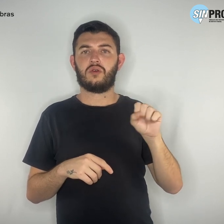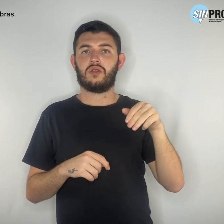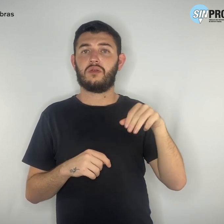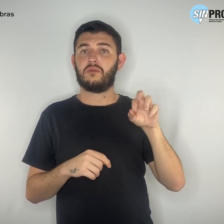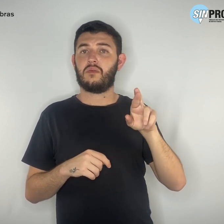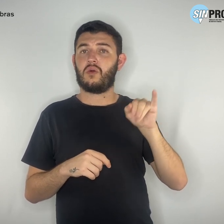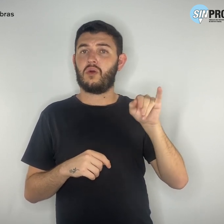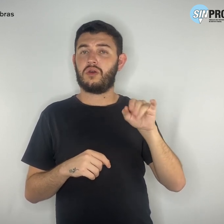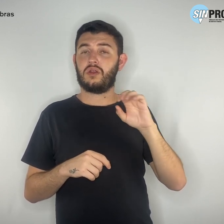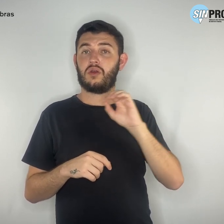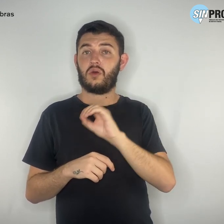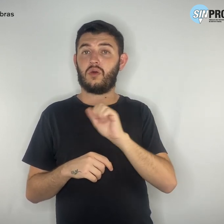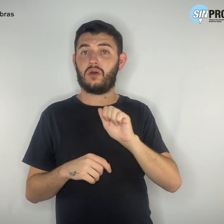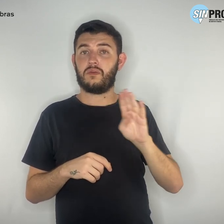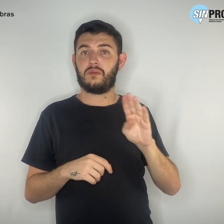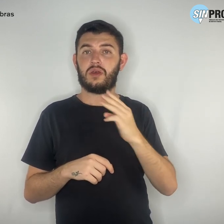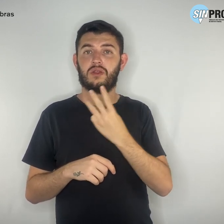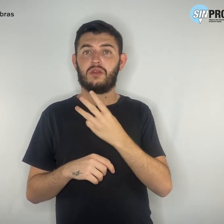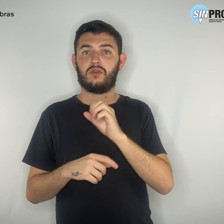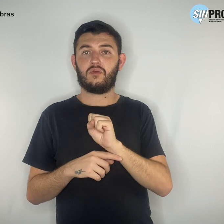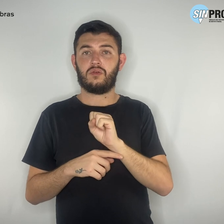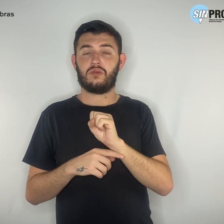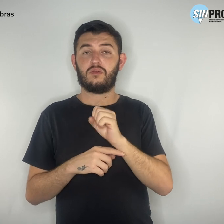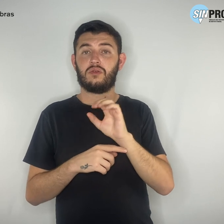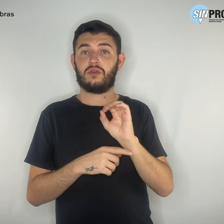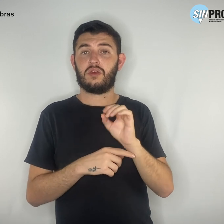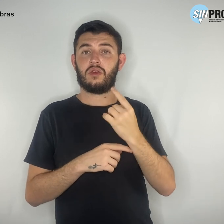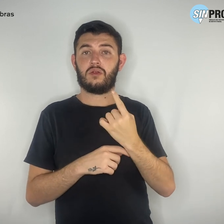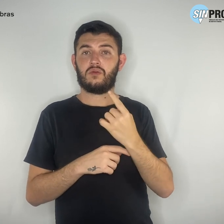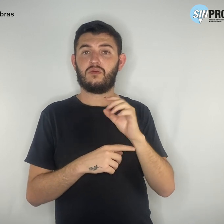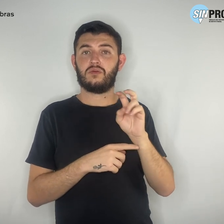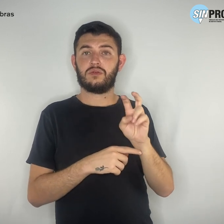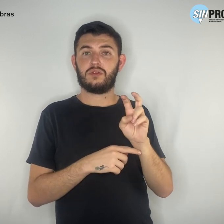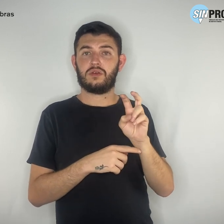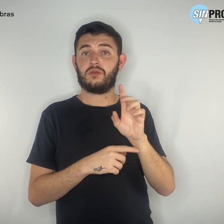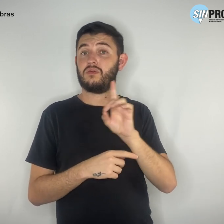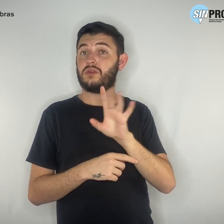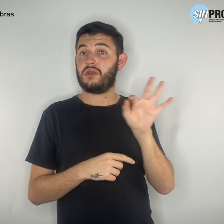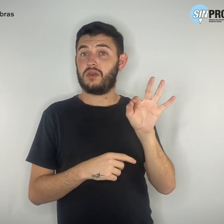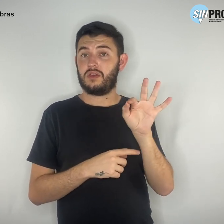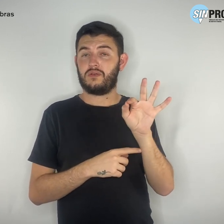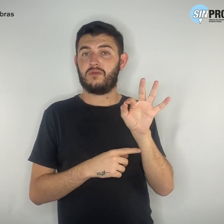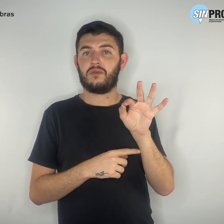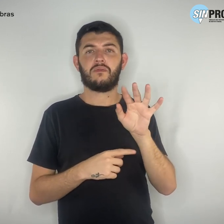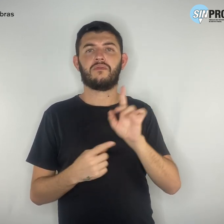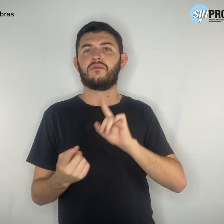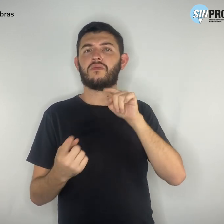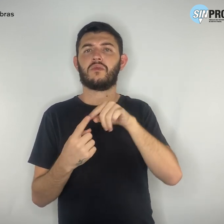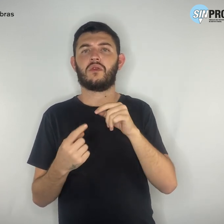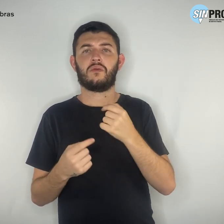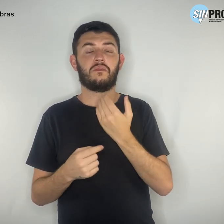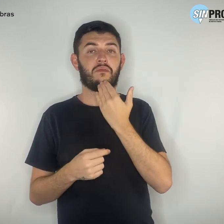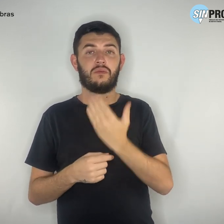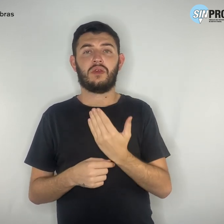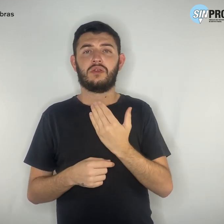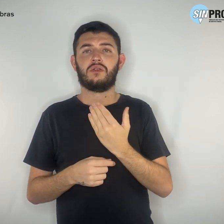38015 DF, para solicitação do recolhimento dos